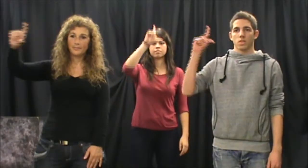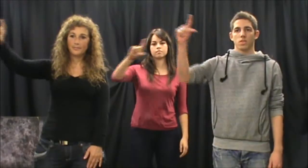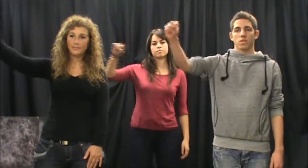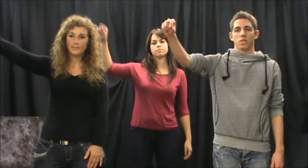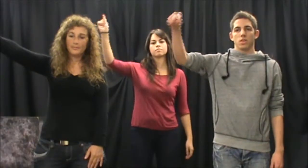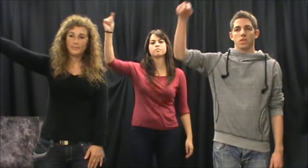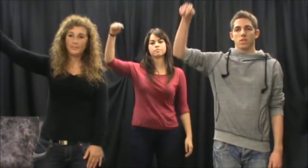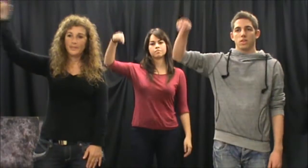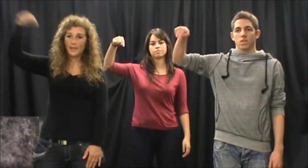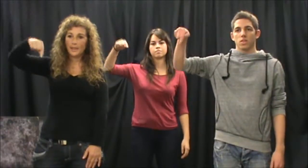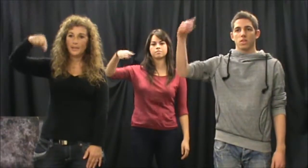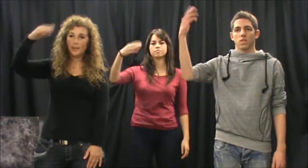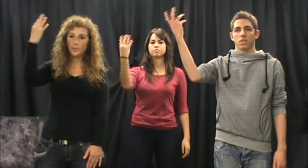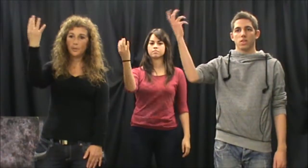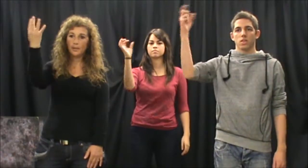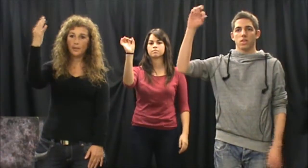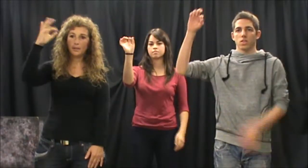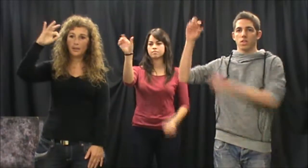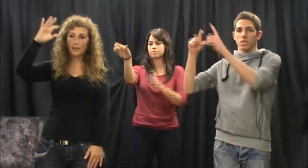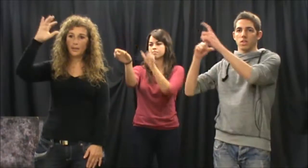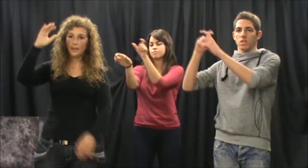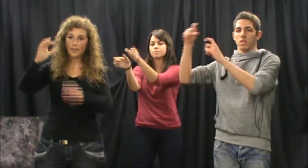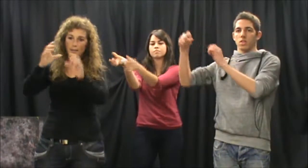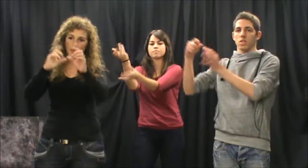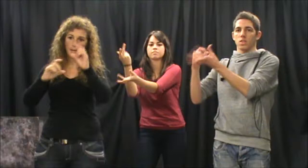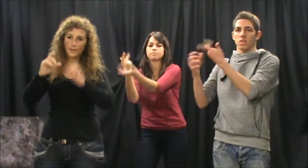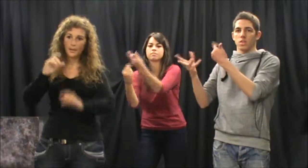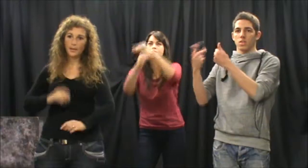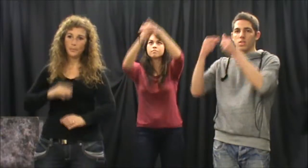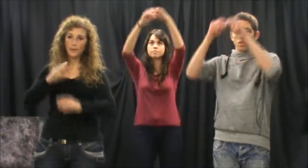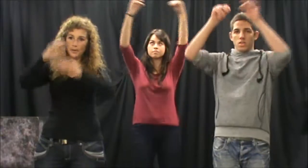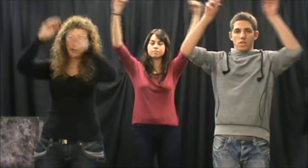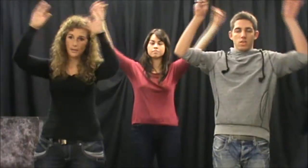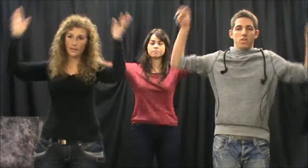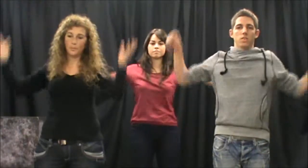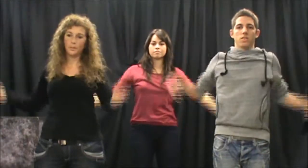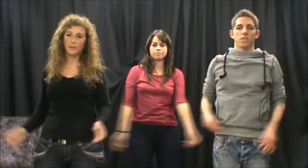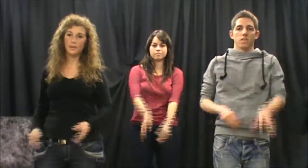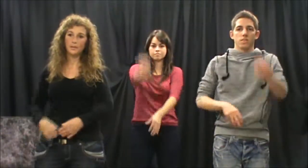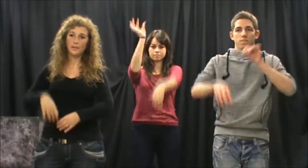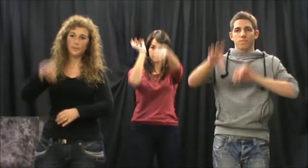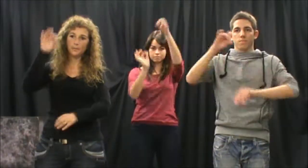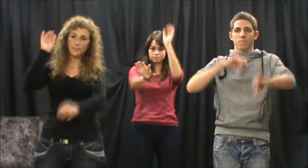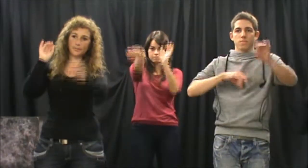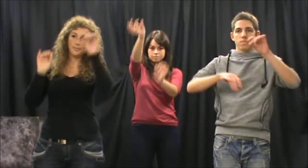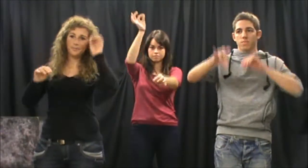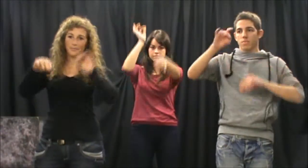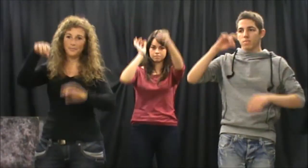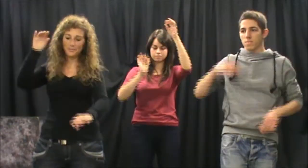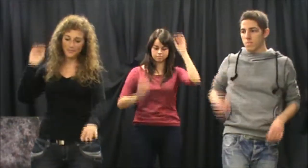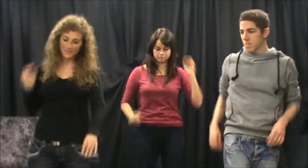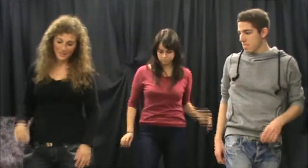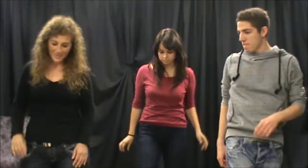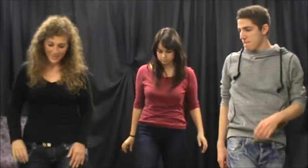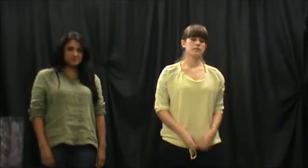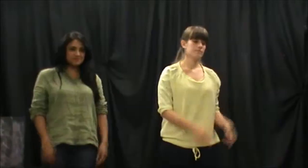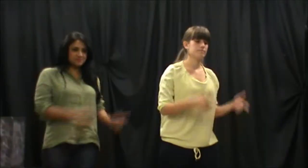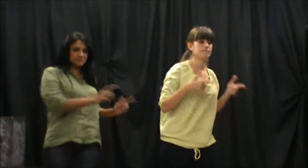lluny d'aquí, quaranta lladres s'han repartit al món. Contra la